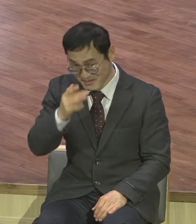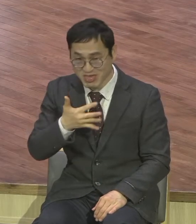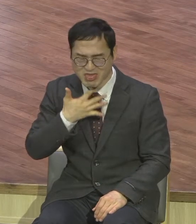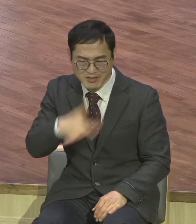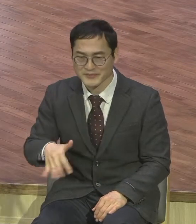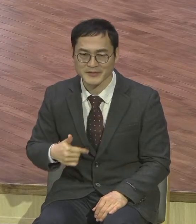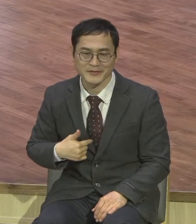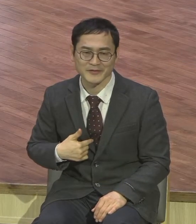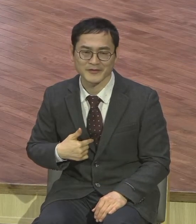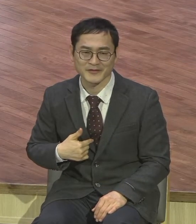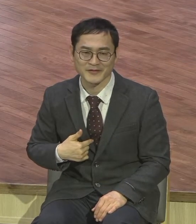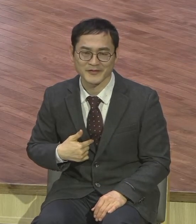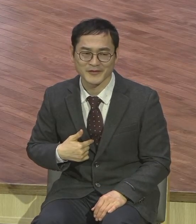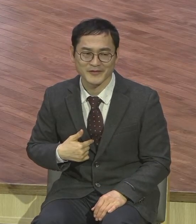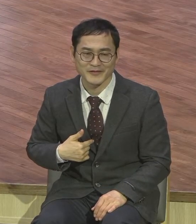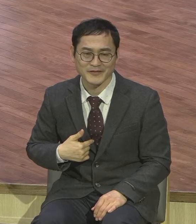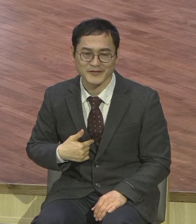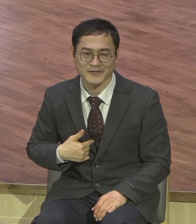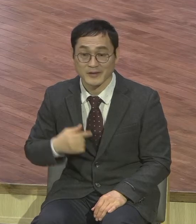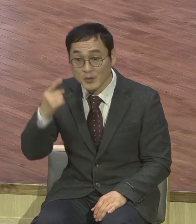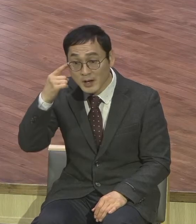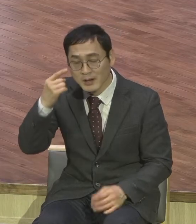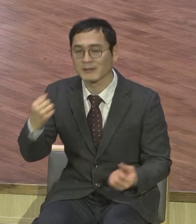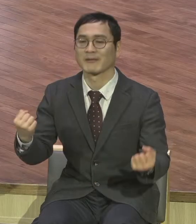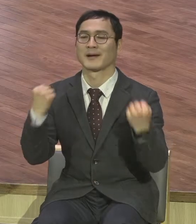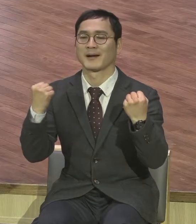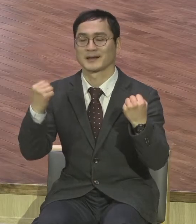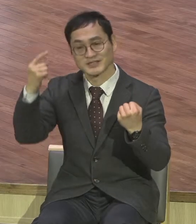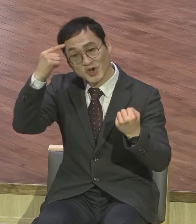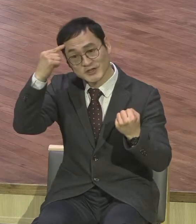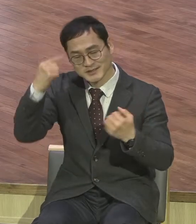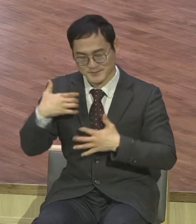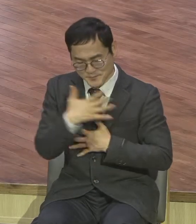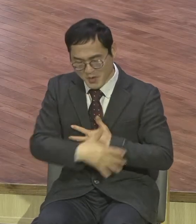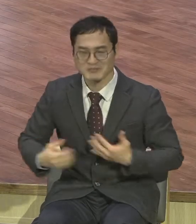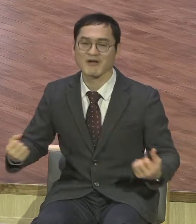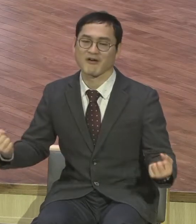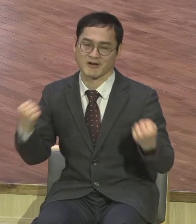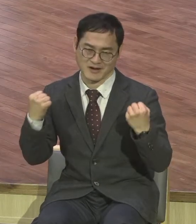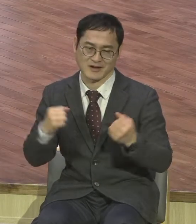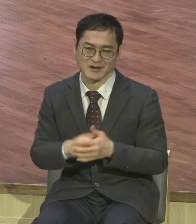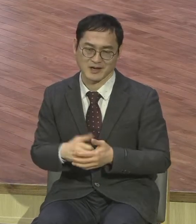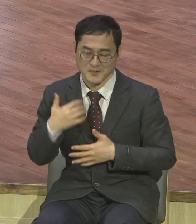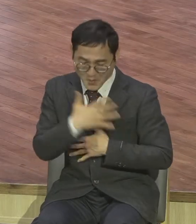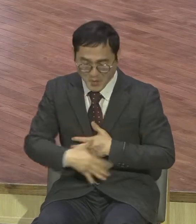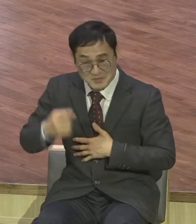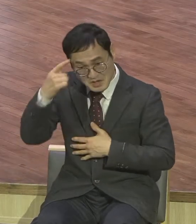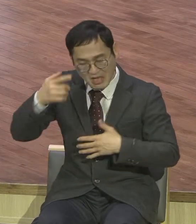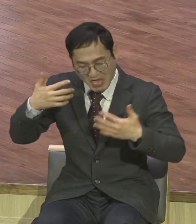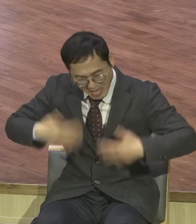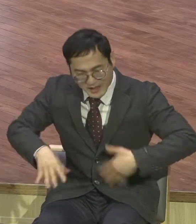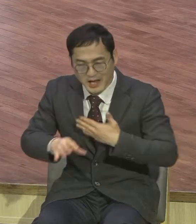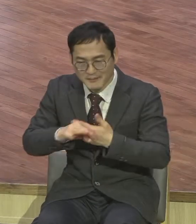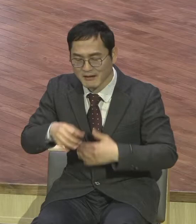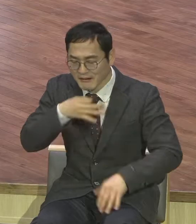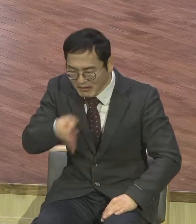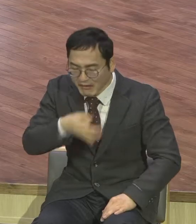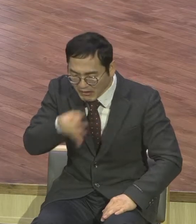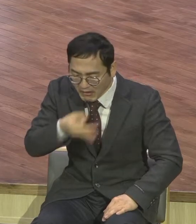왜 그렇습니까? 건강하기 때문에 몸 약하면 감기 몸살 금방금방 당하자 계절이 바뀌고 영적으로